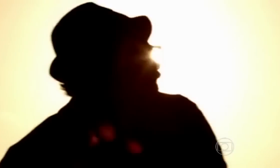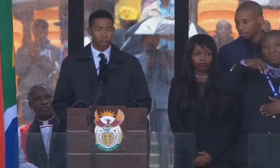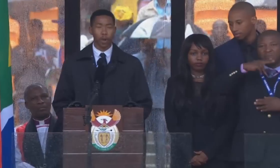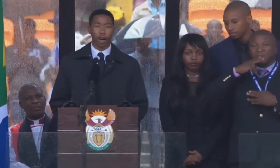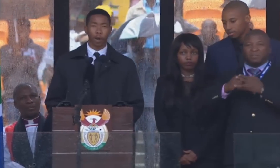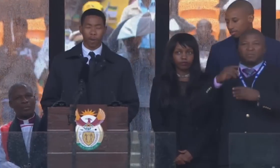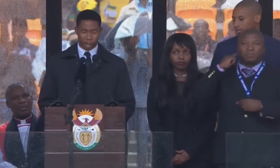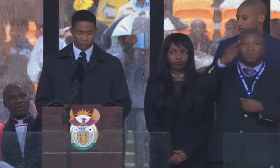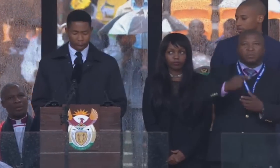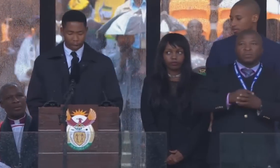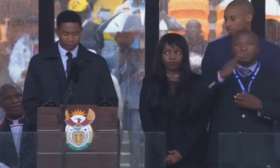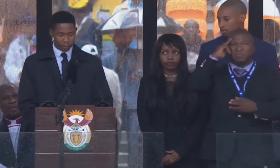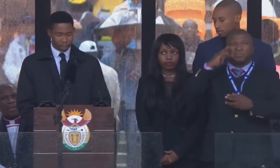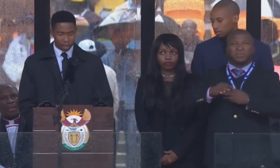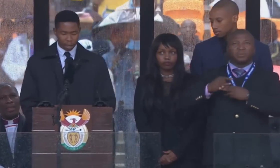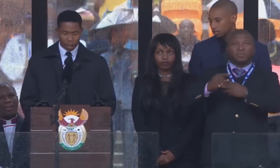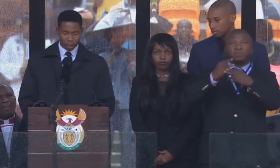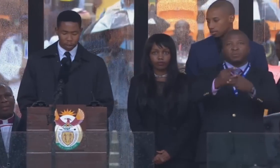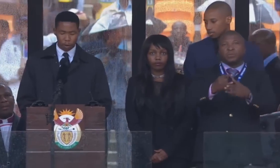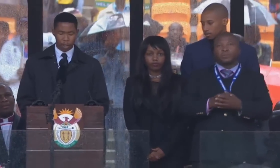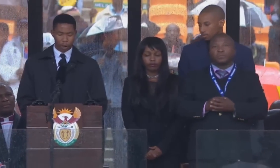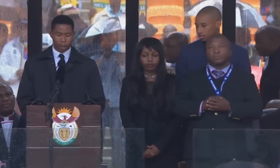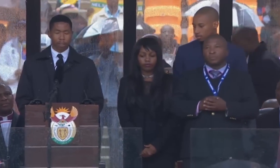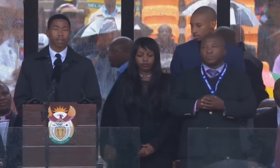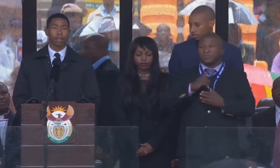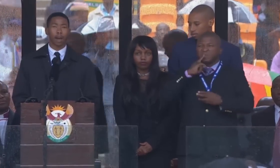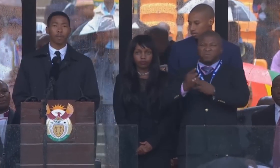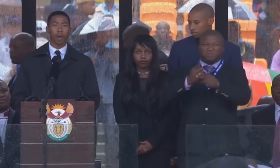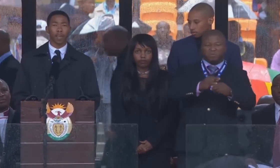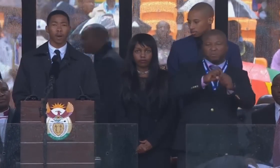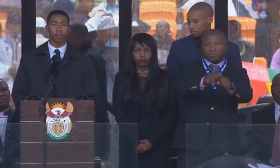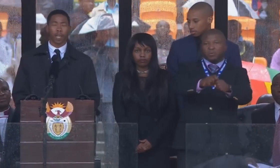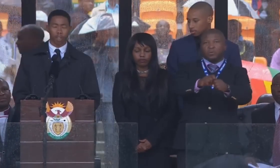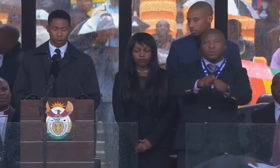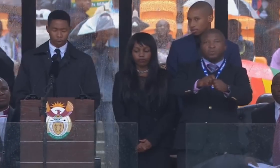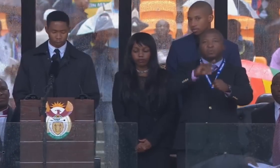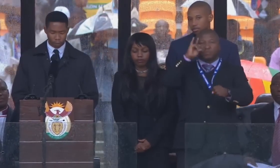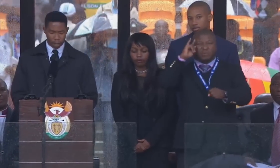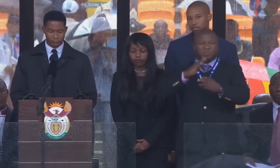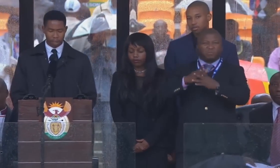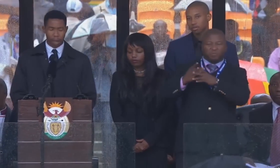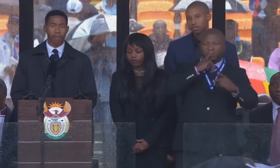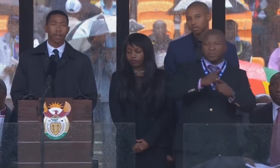Nesses novos dias, dia, noite, noite, As alegrias serão de